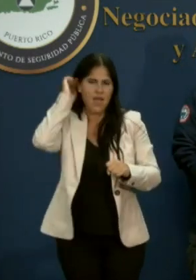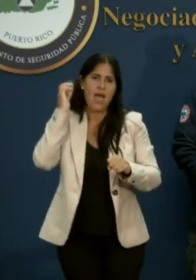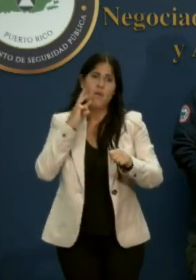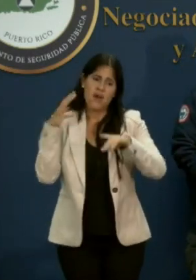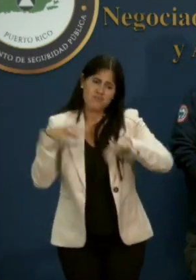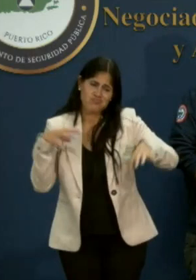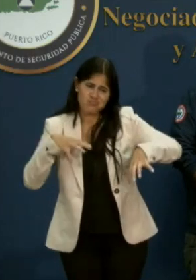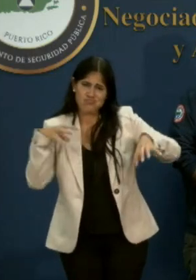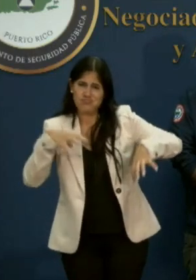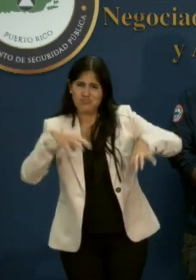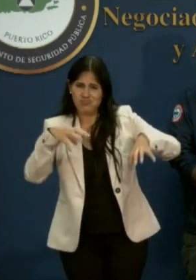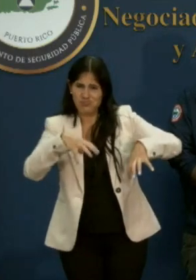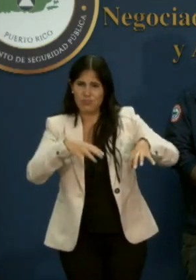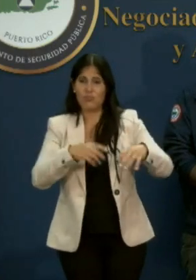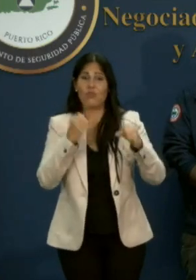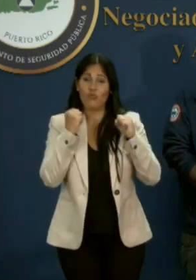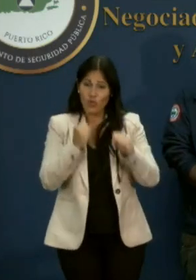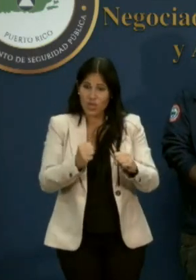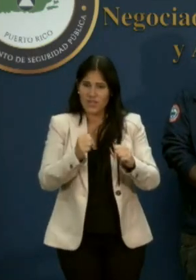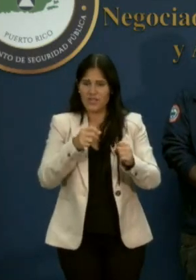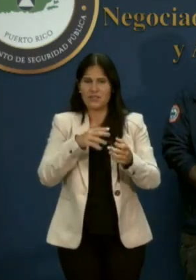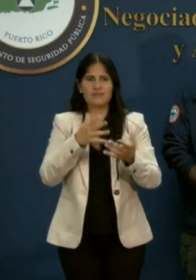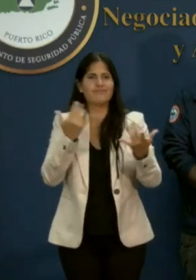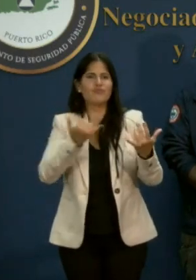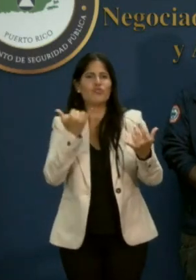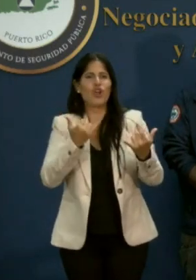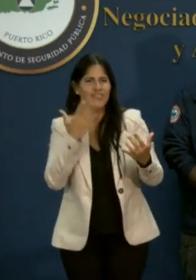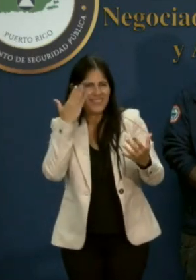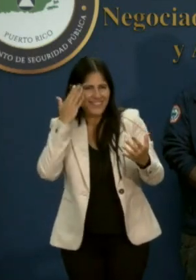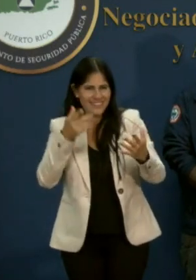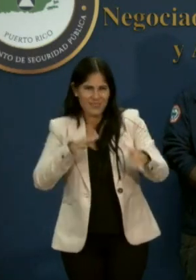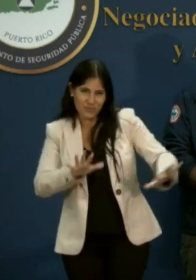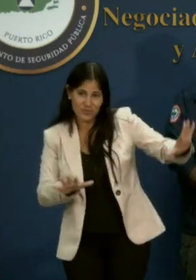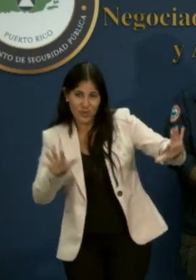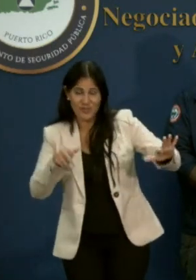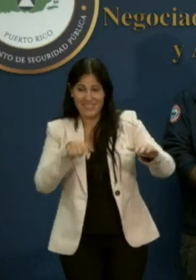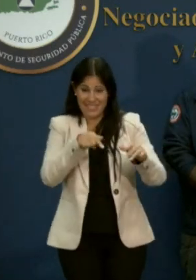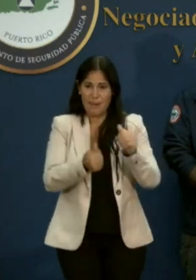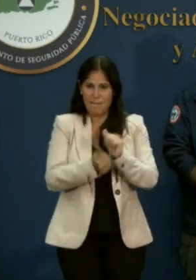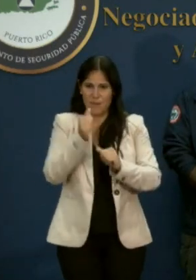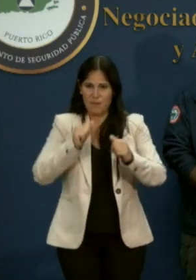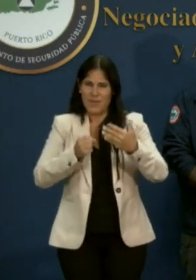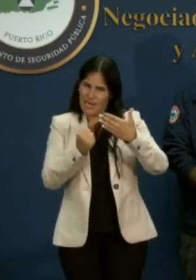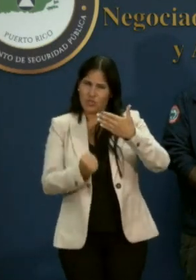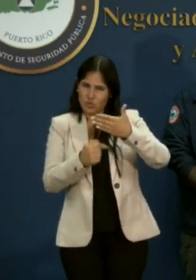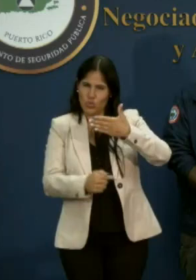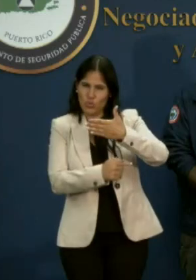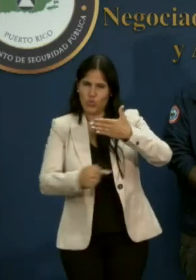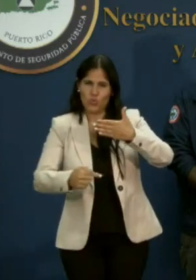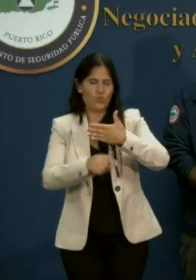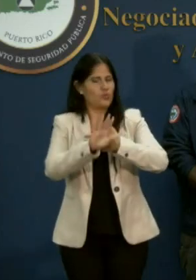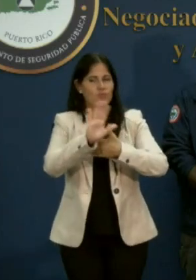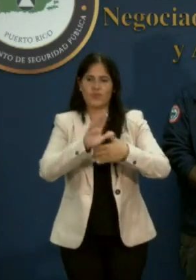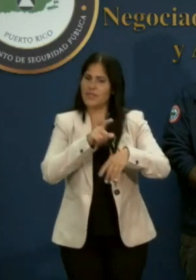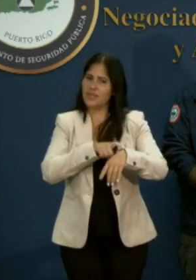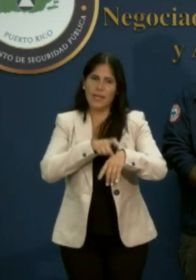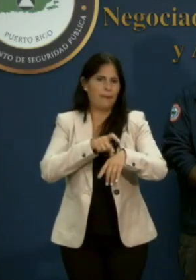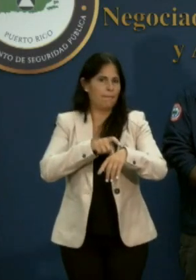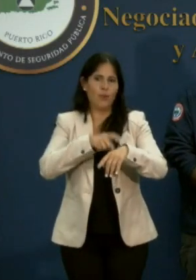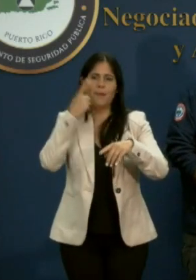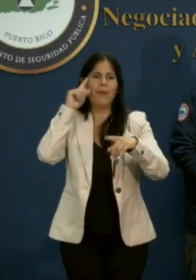personas que practican el deporte del surfing o les gusta la natación, el sur, la costa sur, no es el momento para estar visitando las playas.